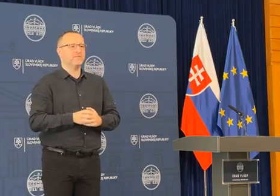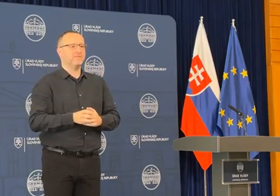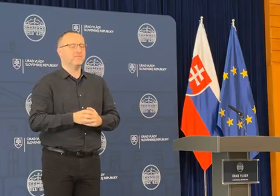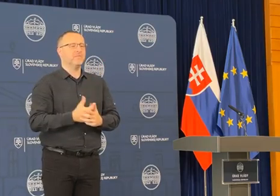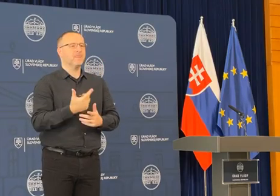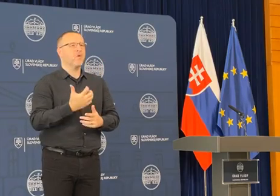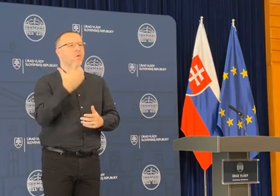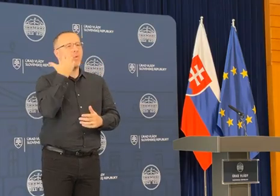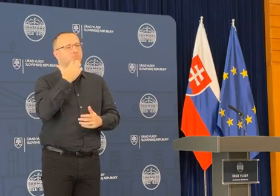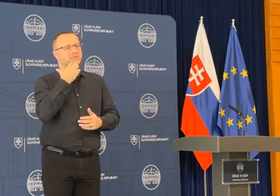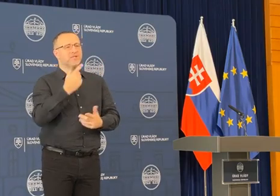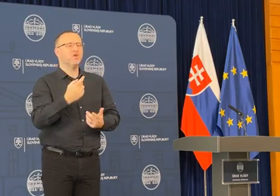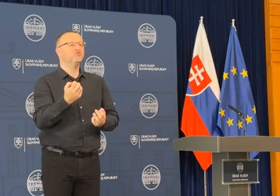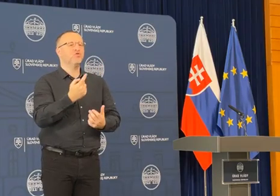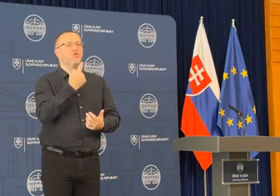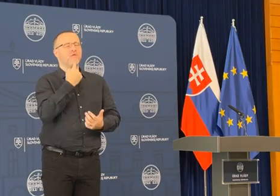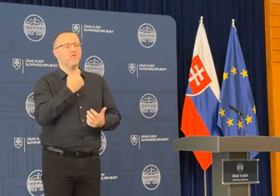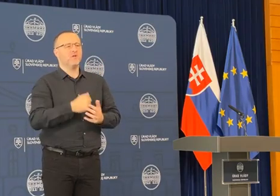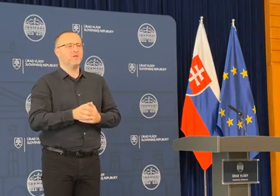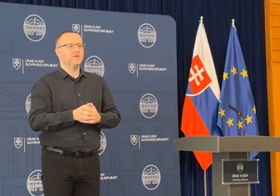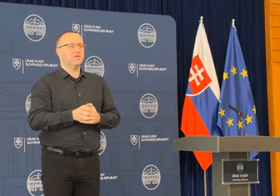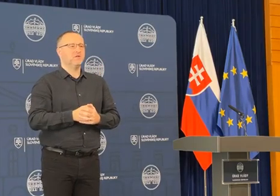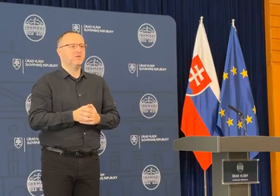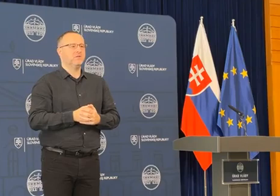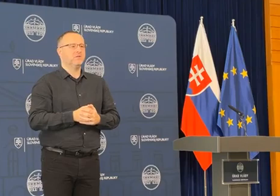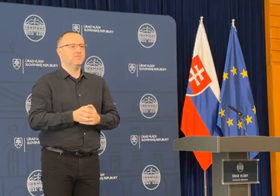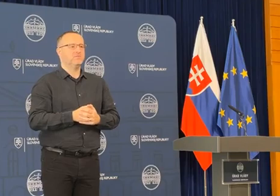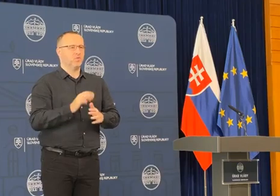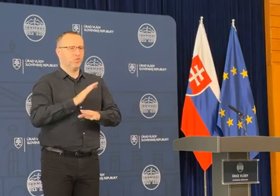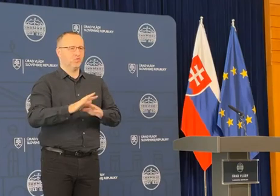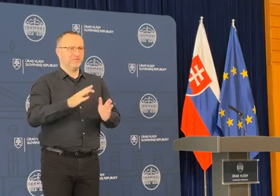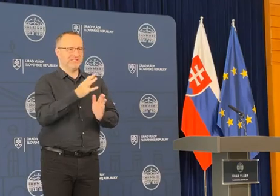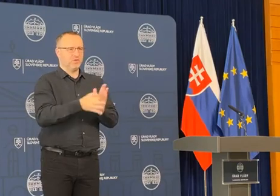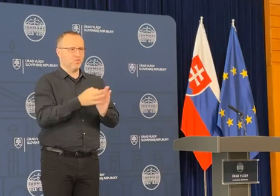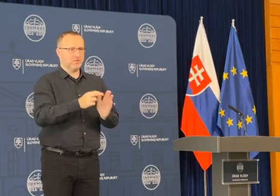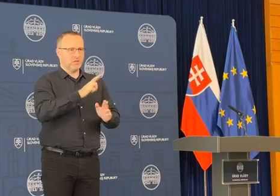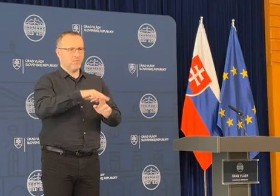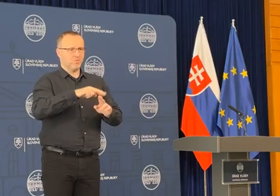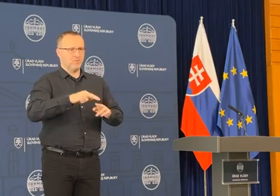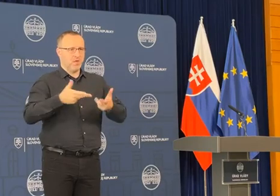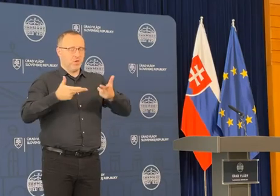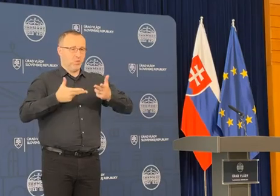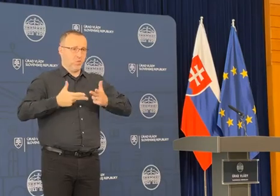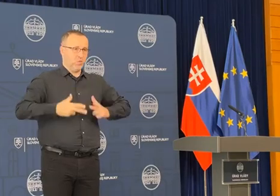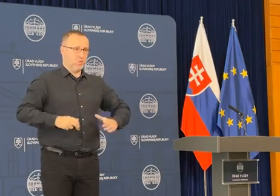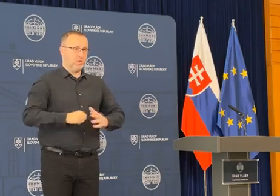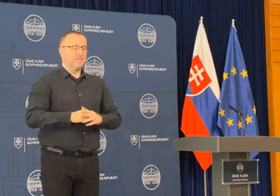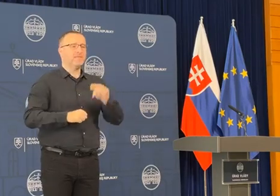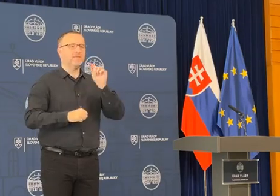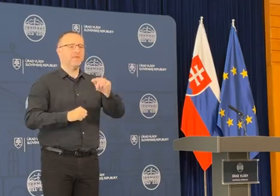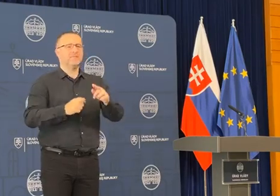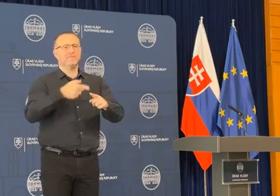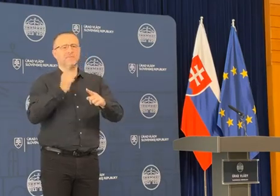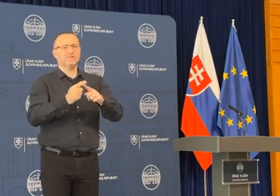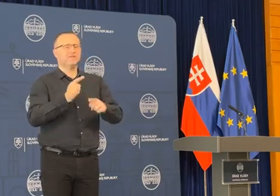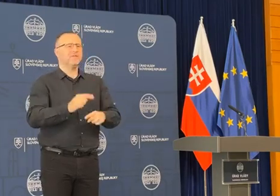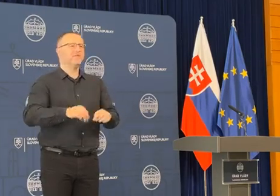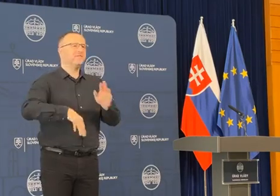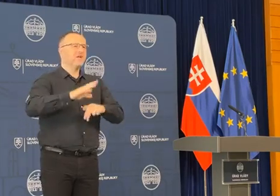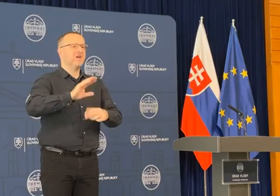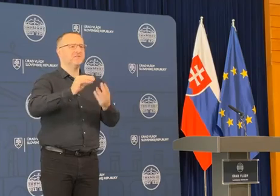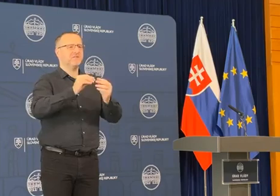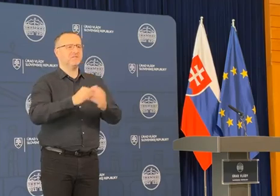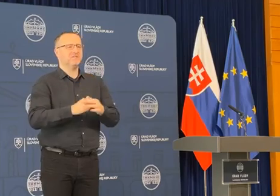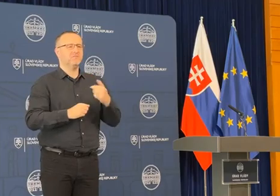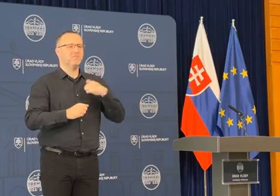reakcia obcí, že zdá sa, že už sú pomerne, že situácia sa pomerne upokojila? Tak tam je presne, že viacero veci. Samozrejme,